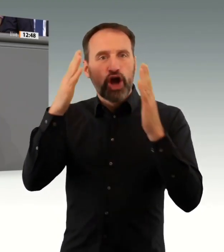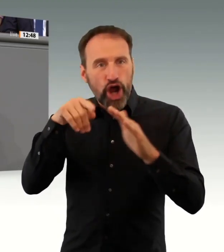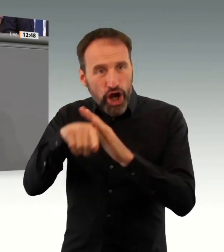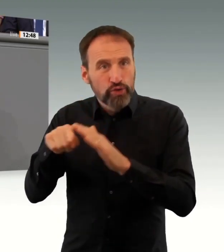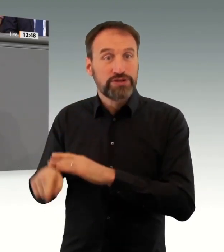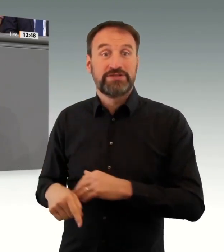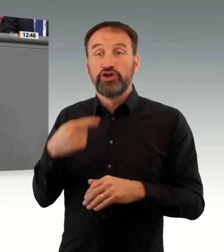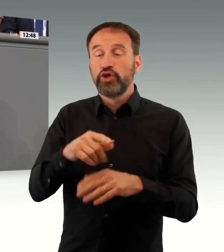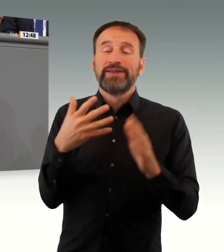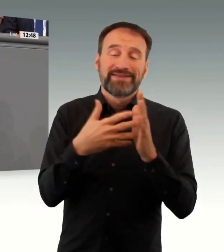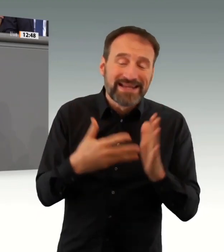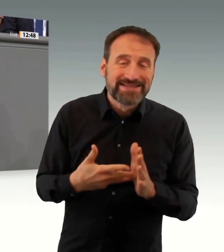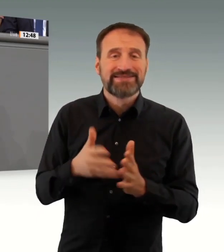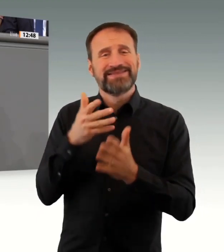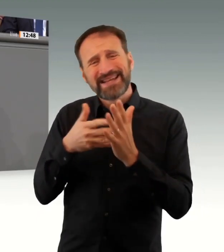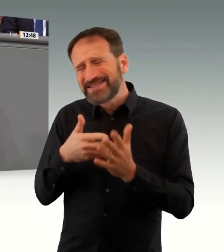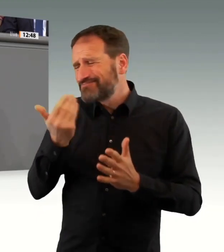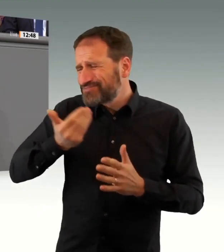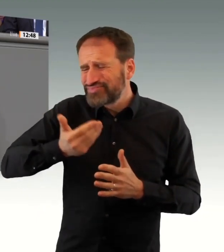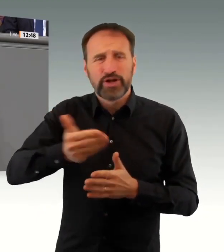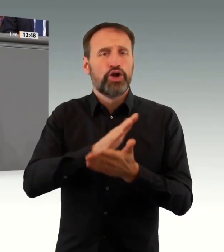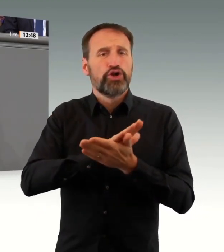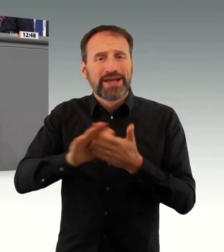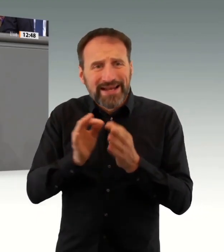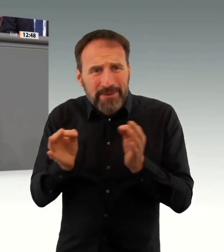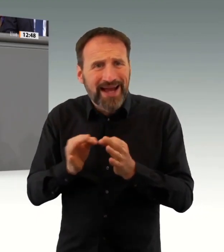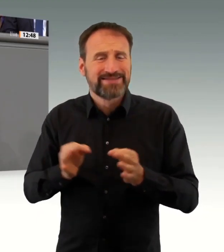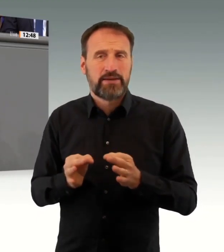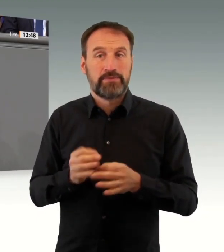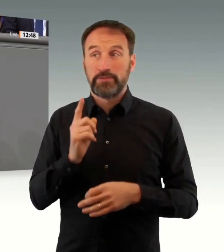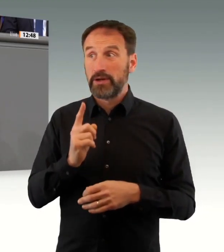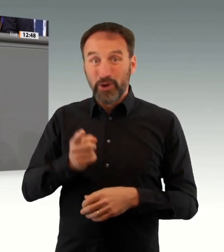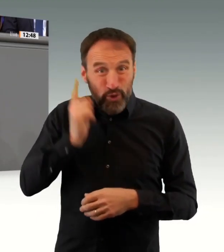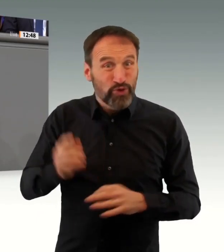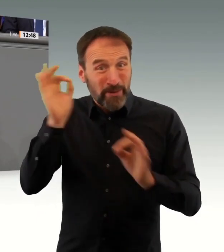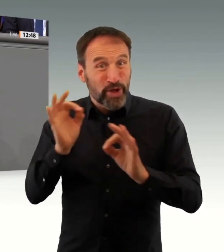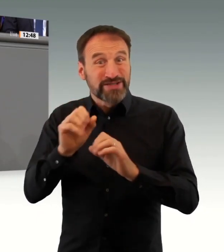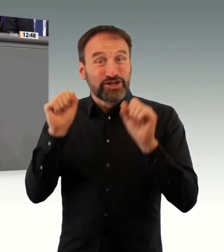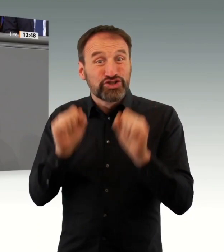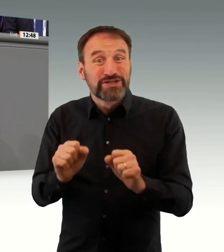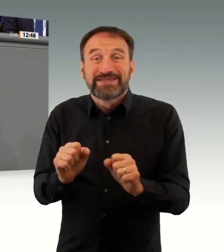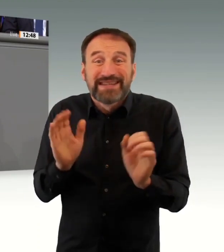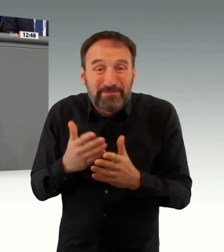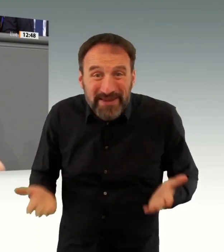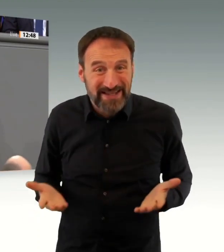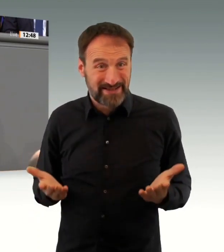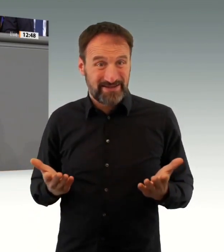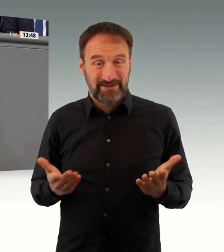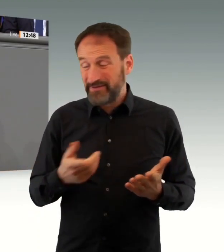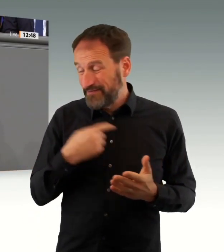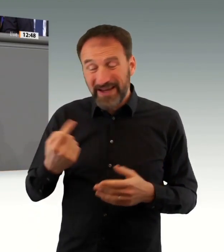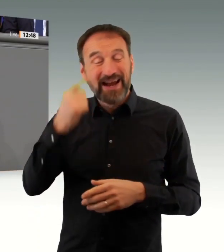vermeidbar. Denn in Gemeinschaftseinrichtungen kommt es ja gerade auf die Nähe